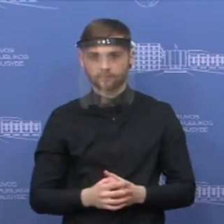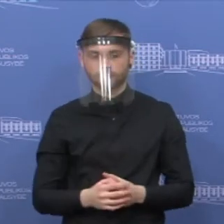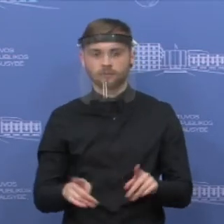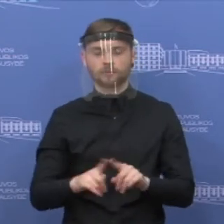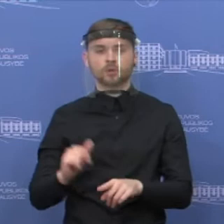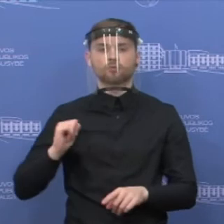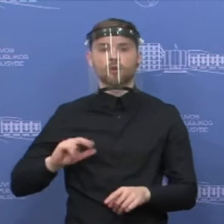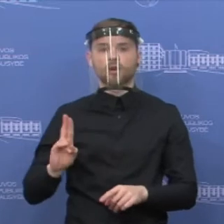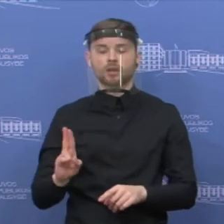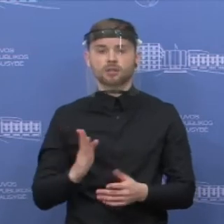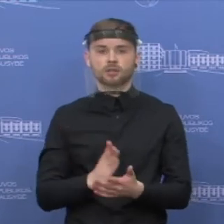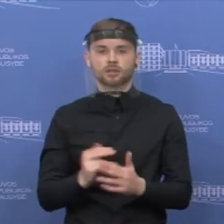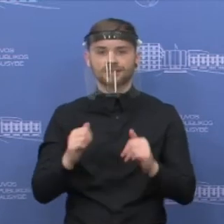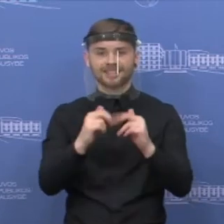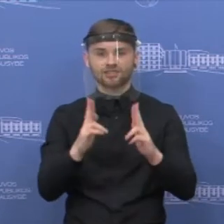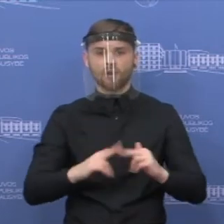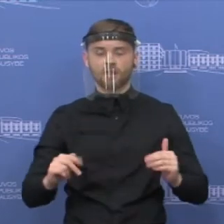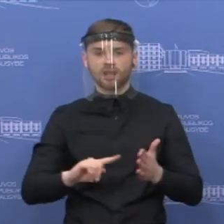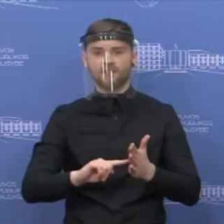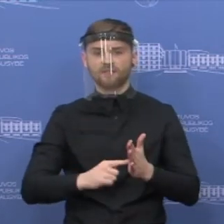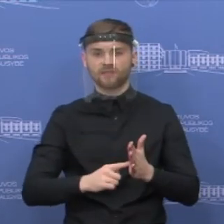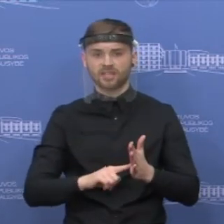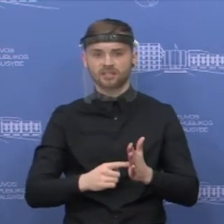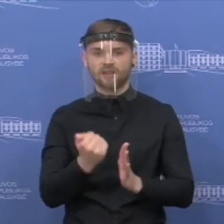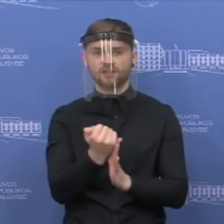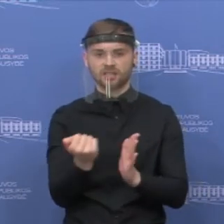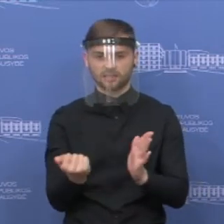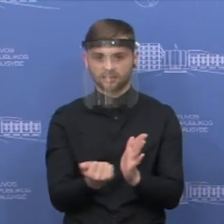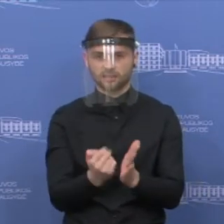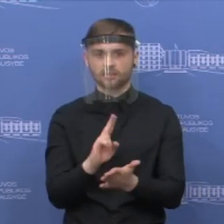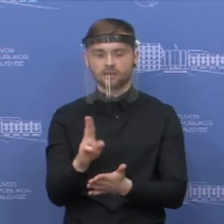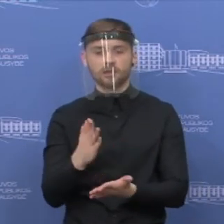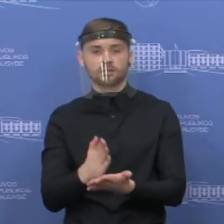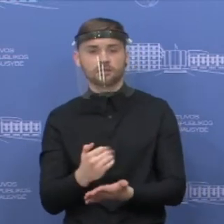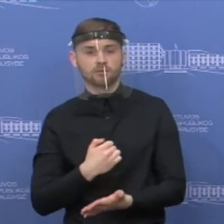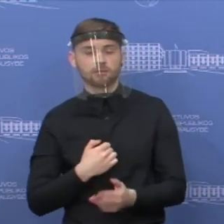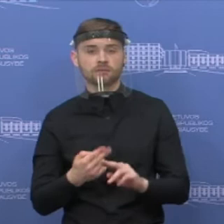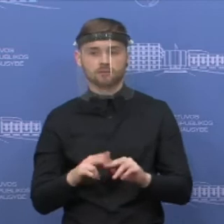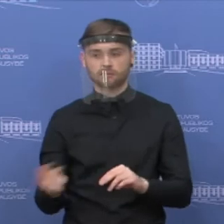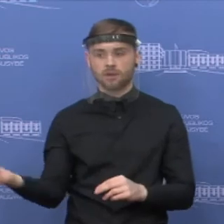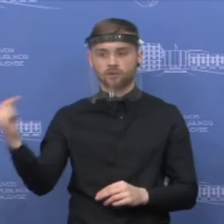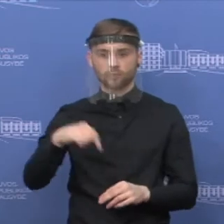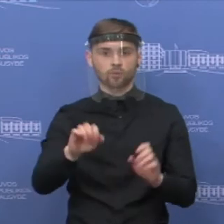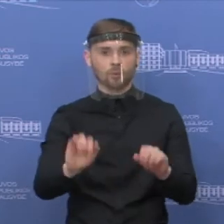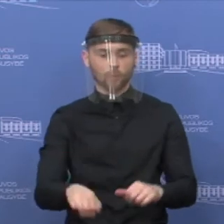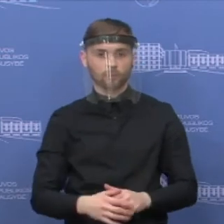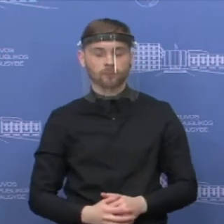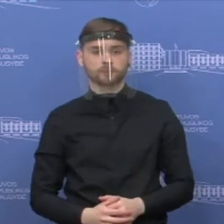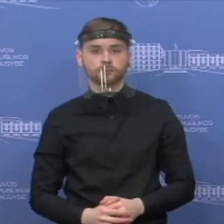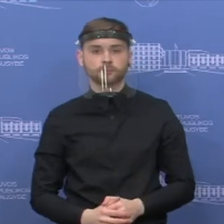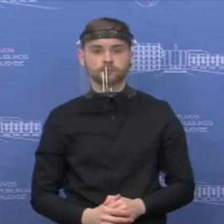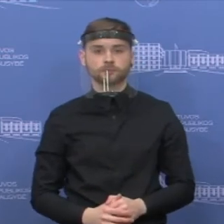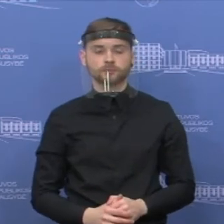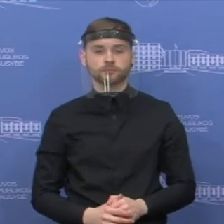kurie turi nacionalinį vizą ir taip pat atvyksta į Lietuvą darbą, verslo arba studijų reikalais. Taip pat noriu pasakyti,